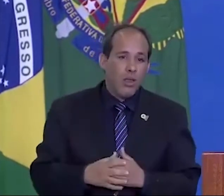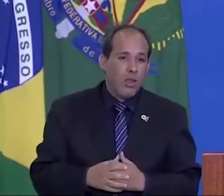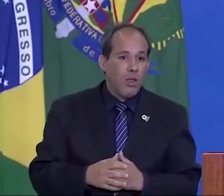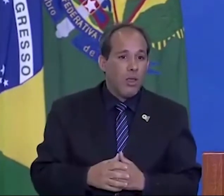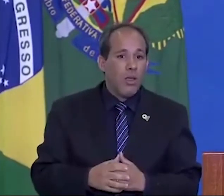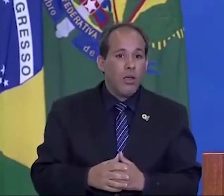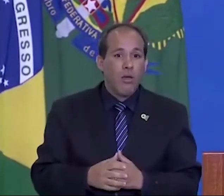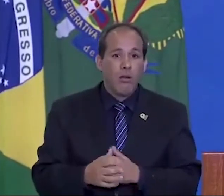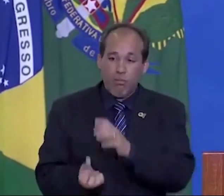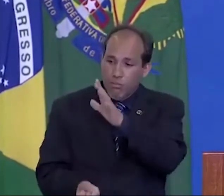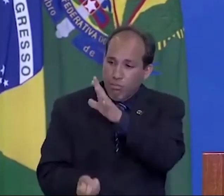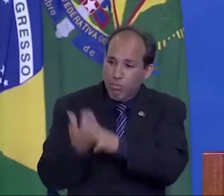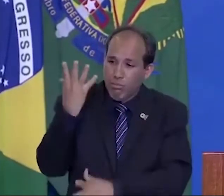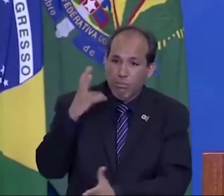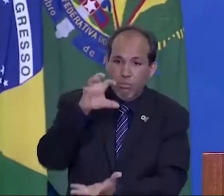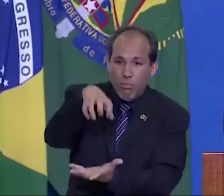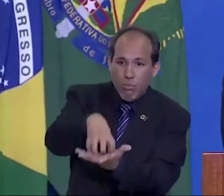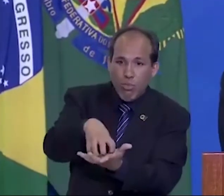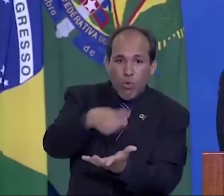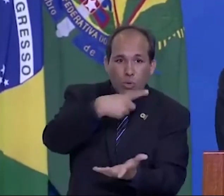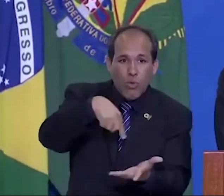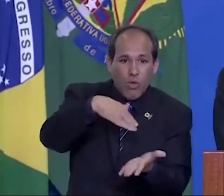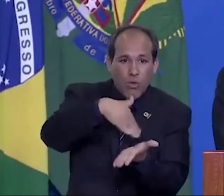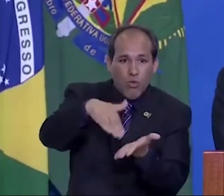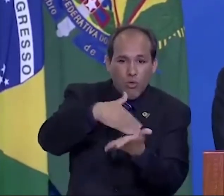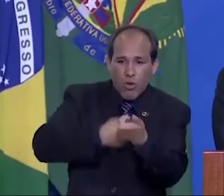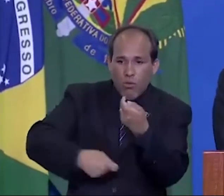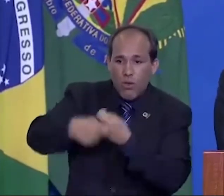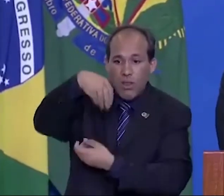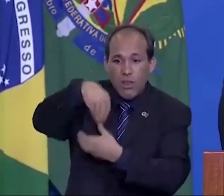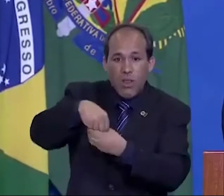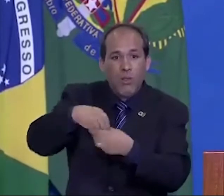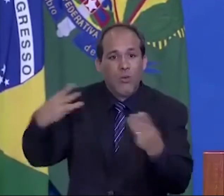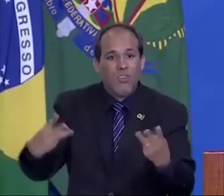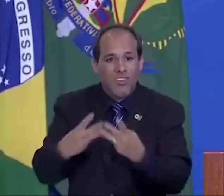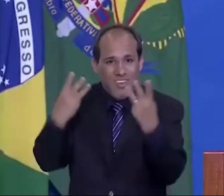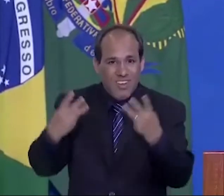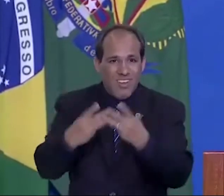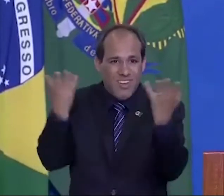Inauguramos o nosso escritório de negócios em Jerusalém.